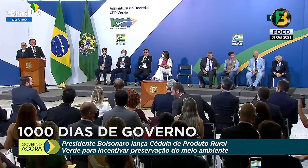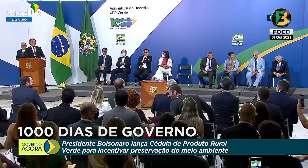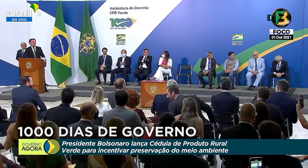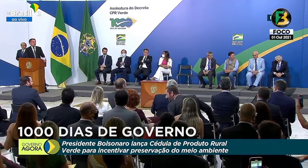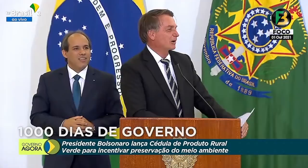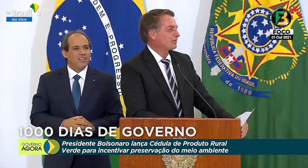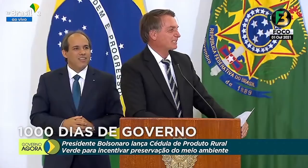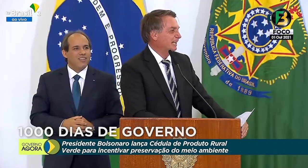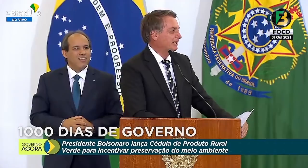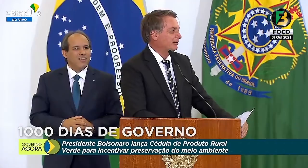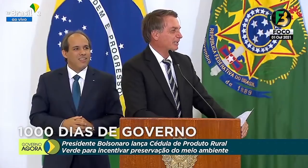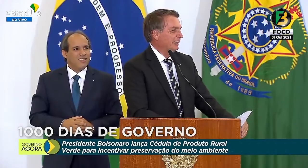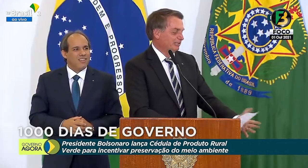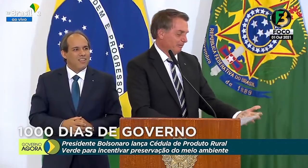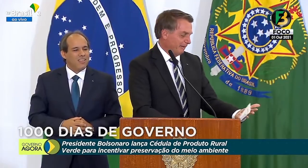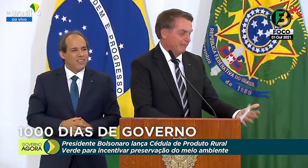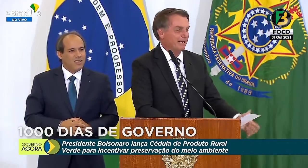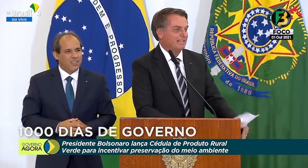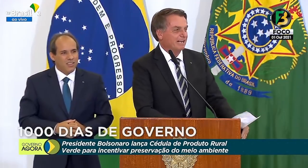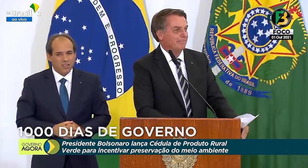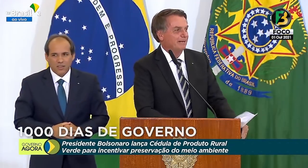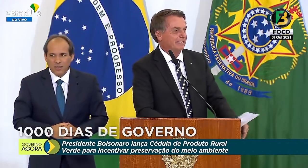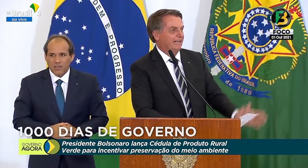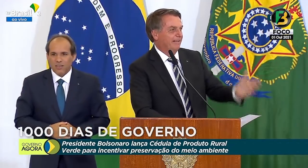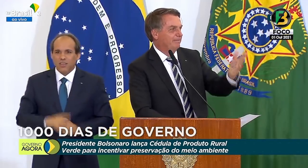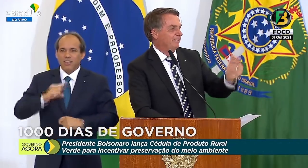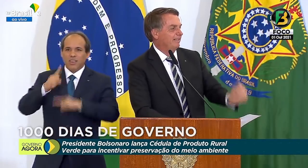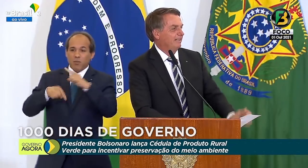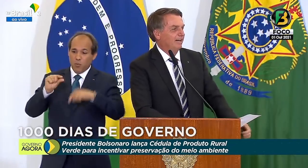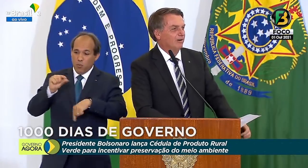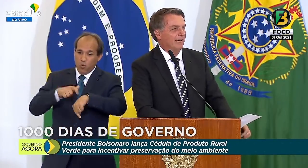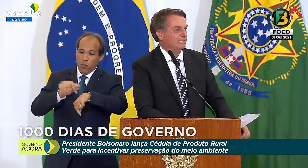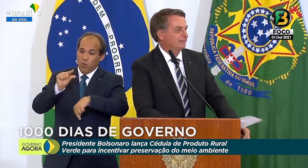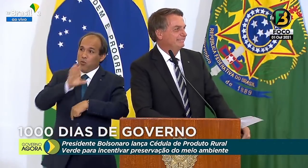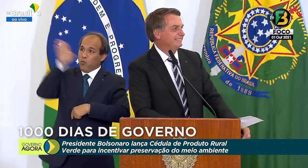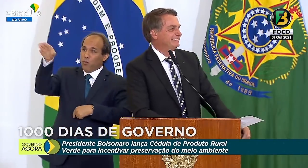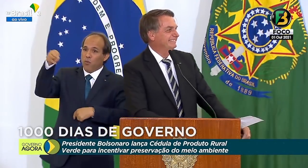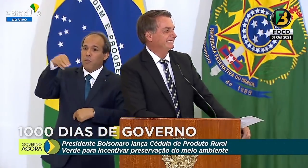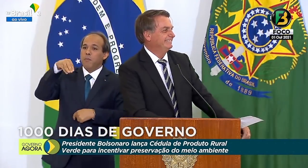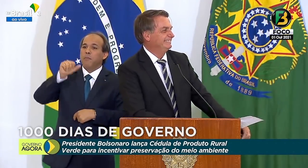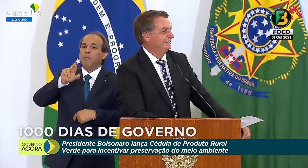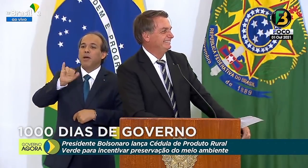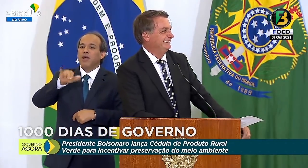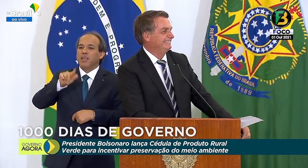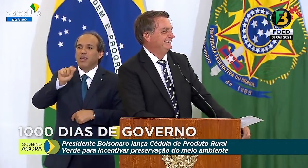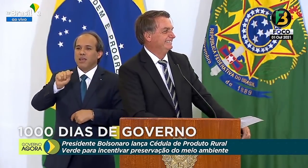Daqui a pouco estarei decolando para Maringá, Paraná, ao lado do